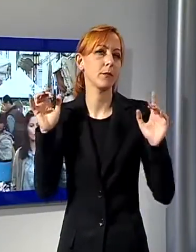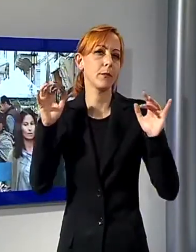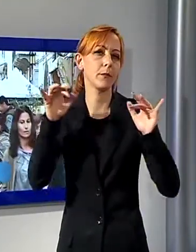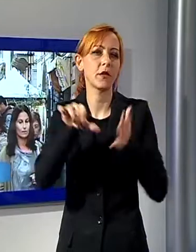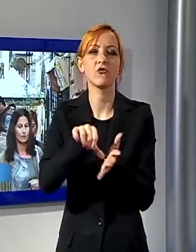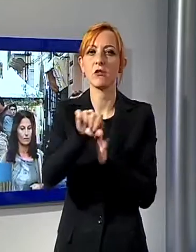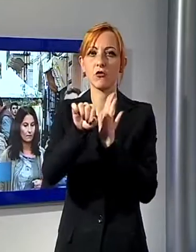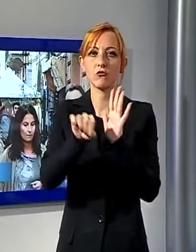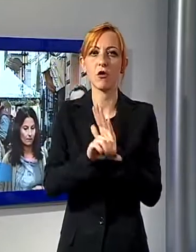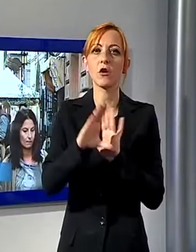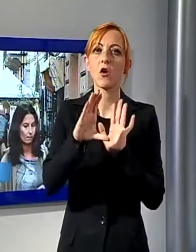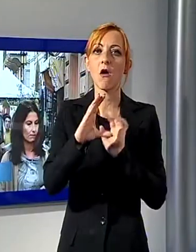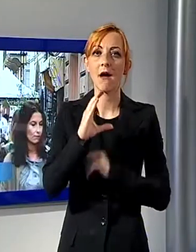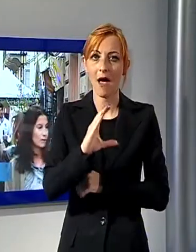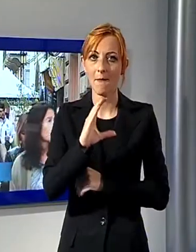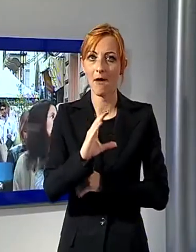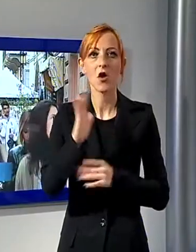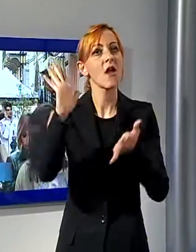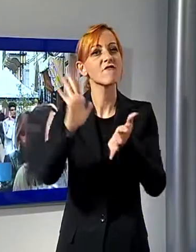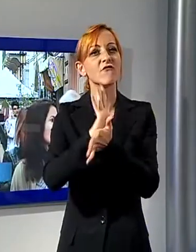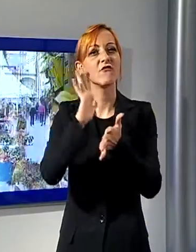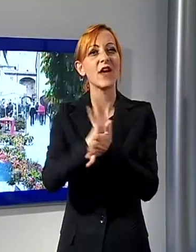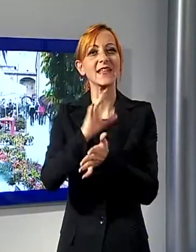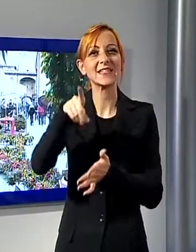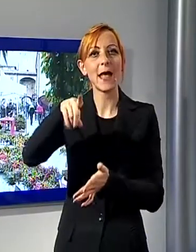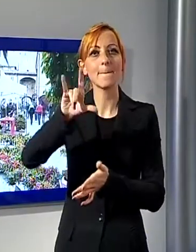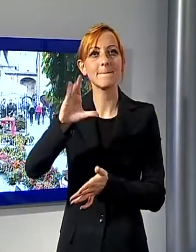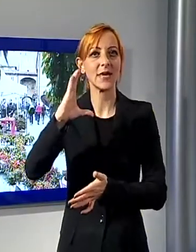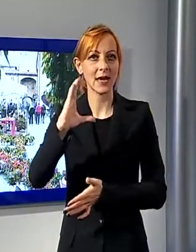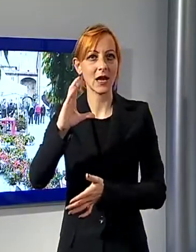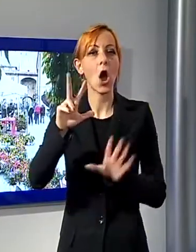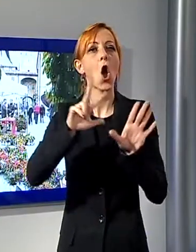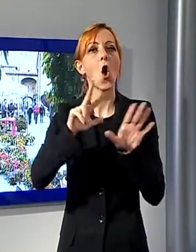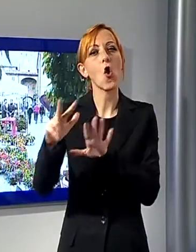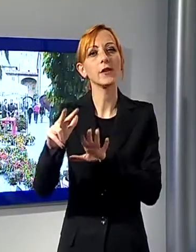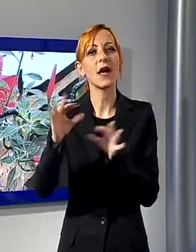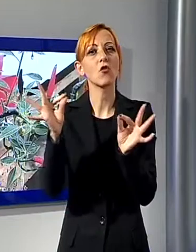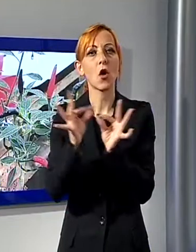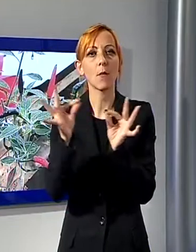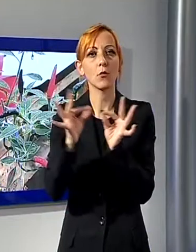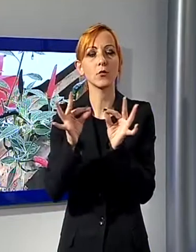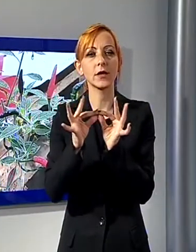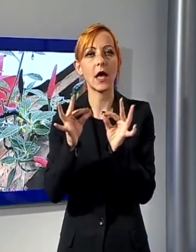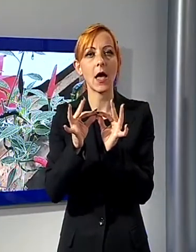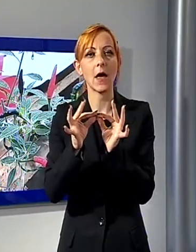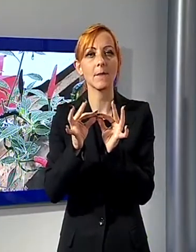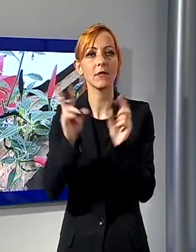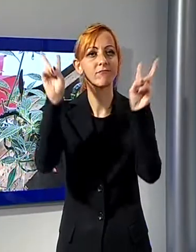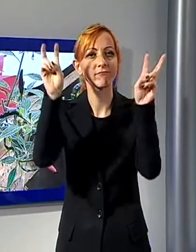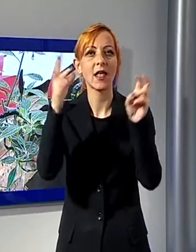settimana ha ospitato la Festa Pic, ottava edizione della manifestazione dedicata al peperoncino. Un centinaio gli stand